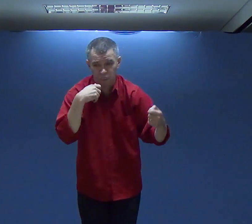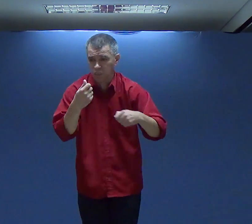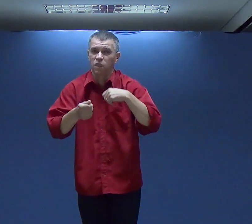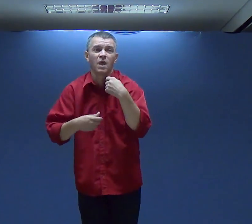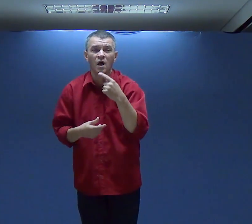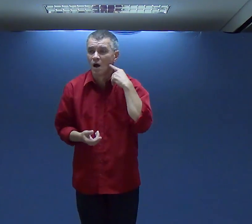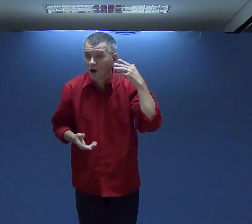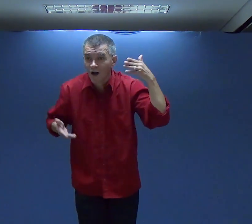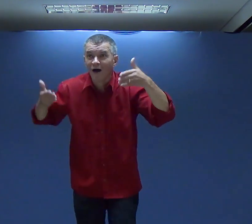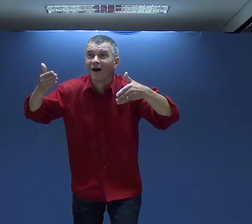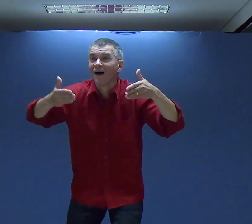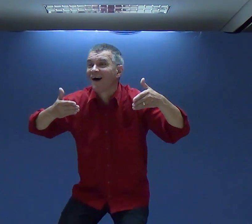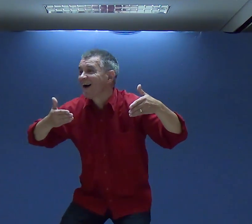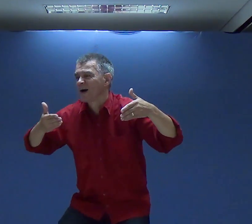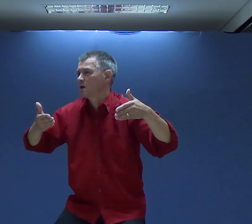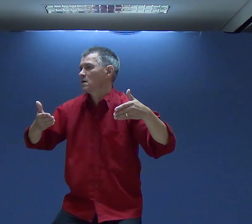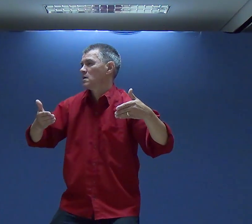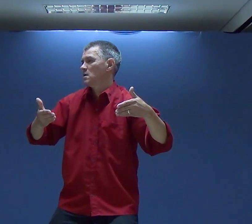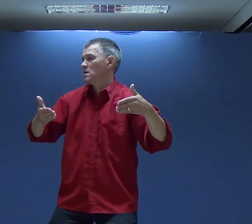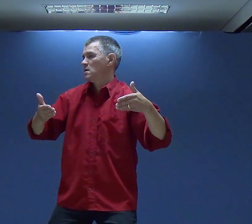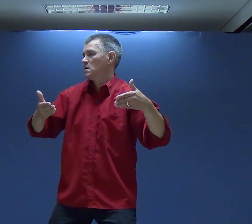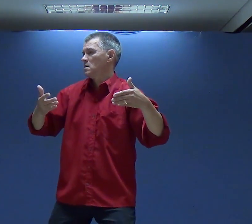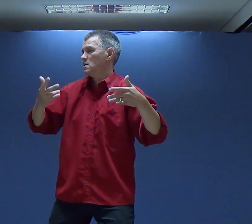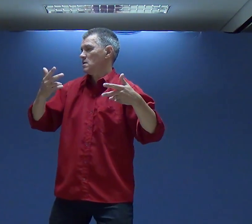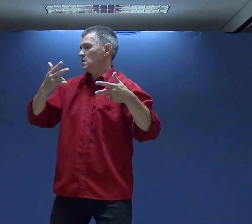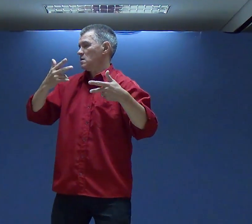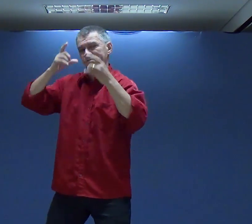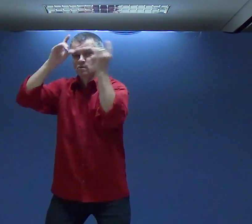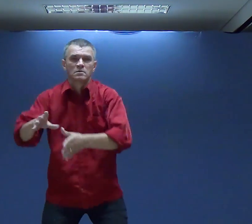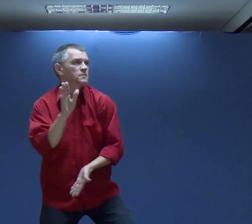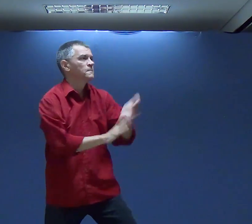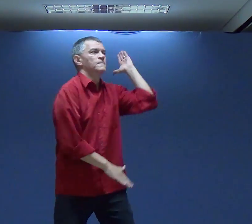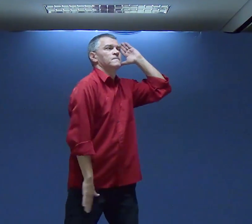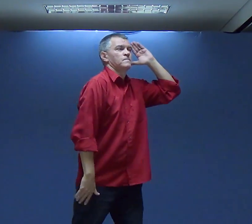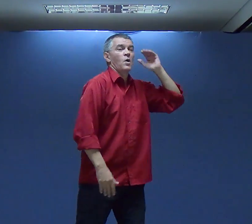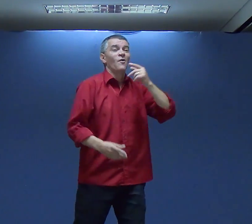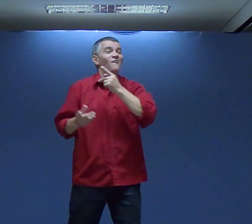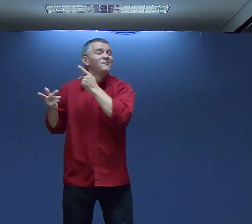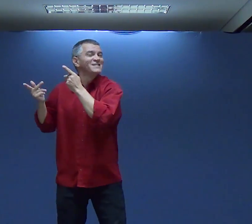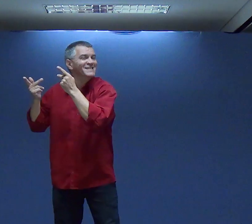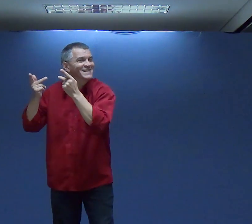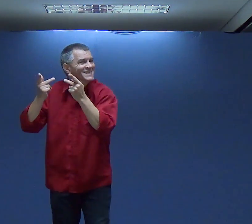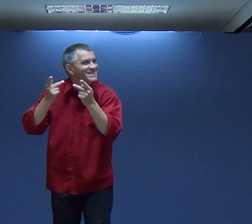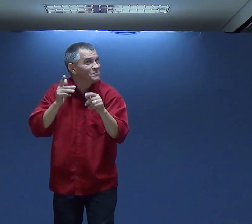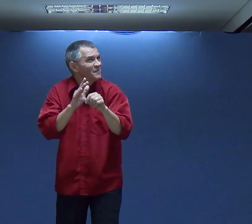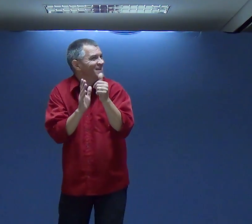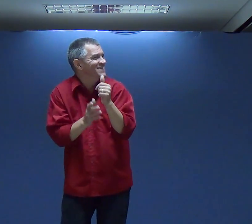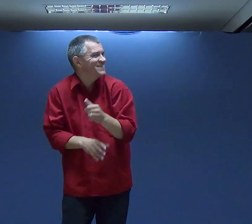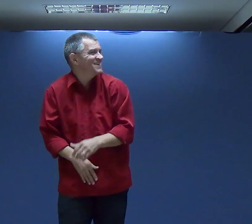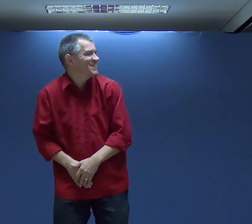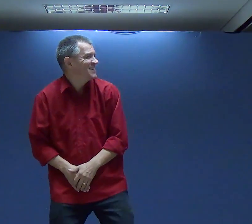Deixar de julgar Deixar de Fofocar Nos falta Buscar Santidade